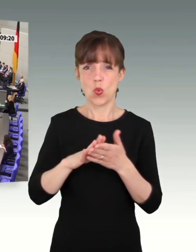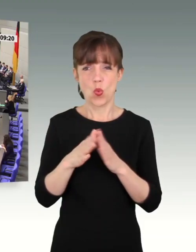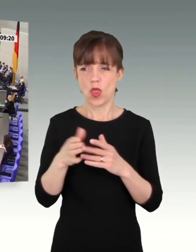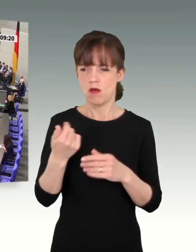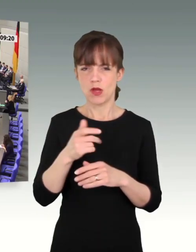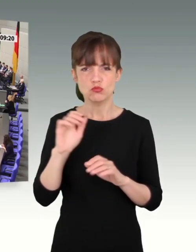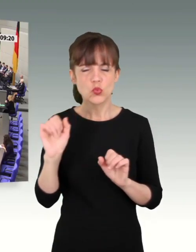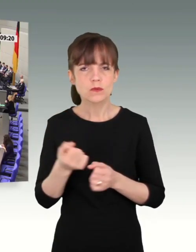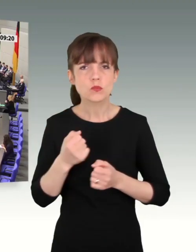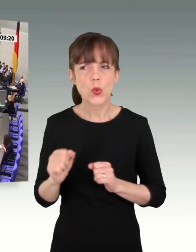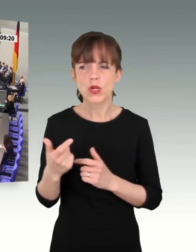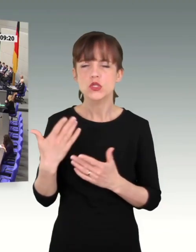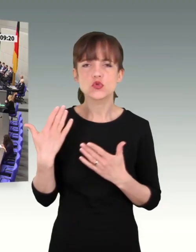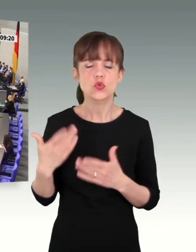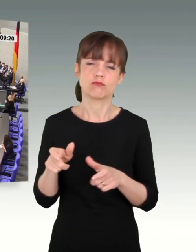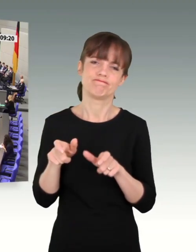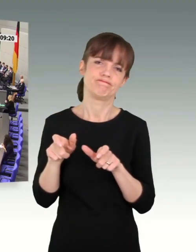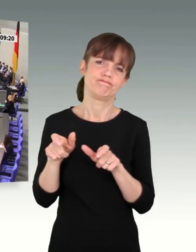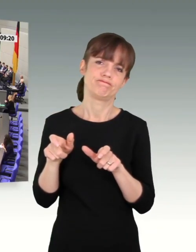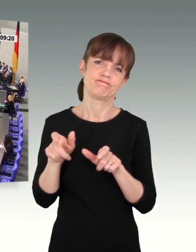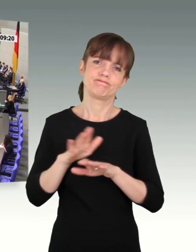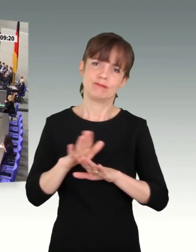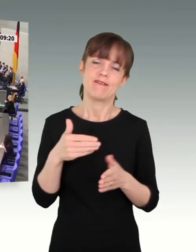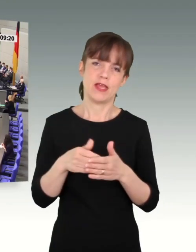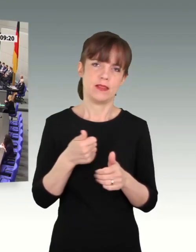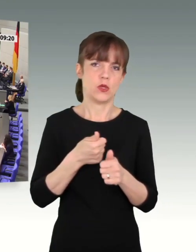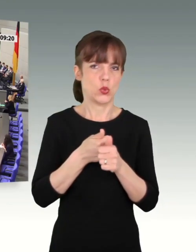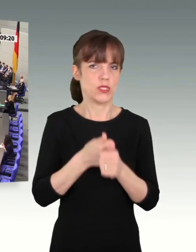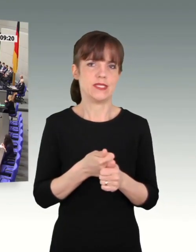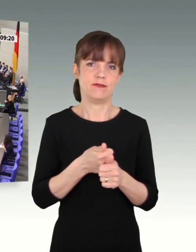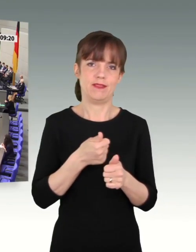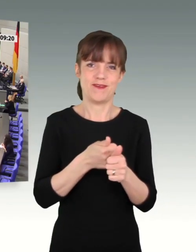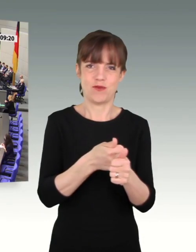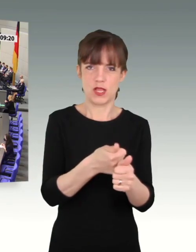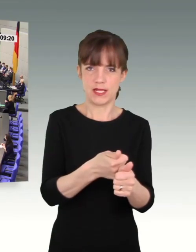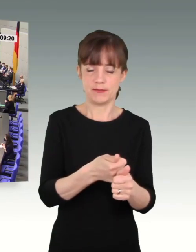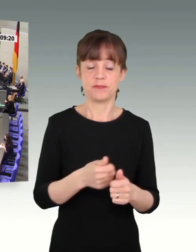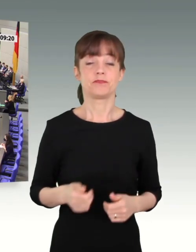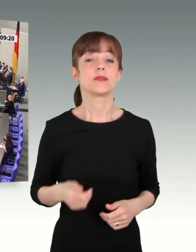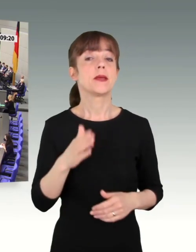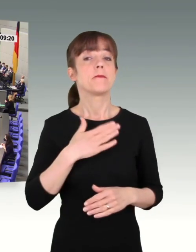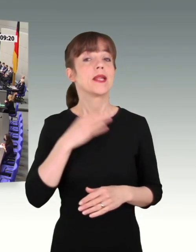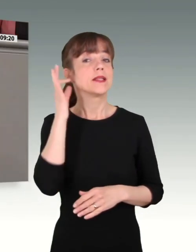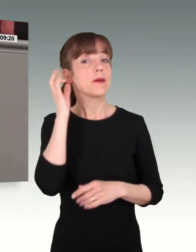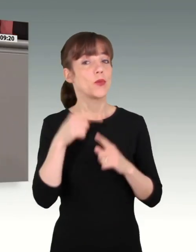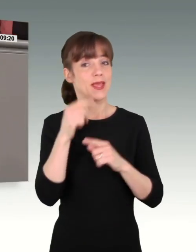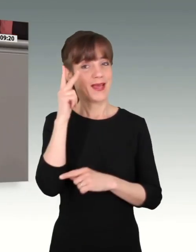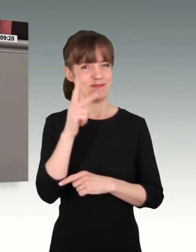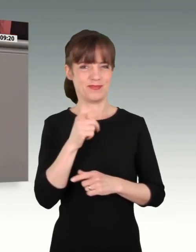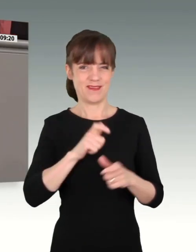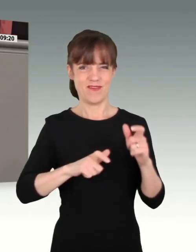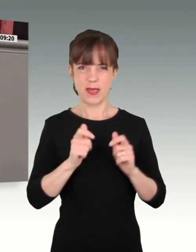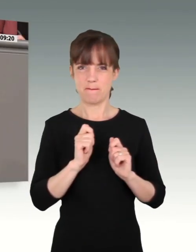entgegen und werden das weiter konsequent verfolgen. Meine Damen und Herren, die Wehrbeauftragte stellt in ihrem